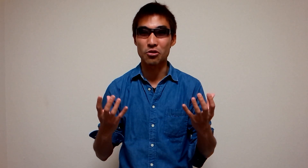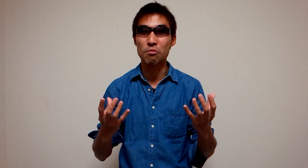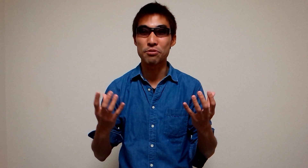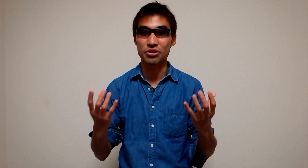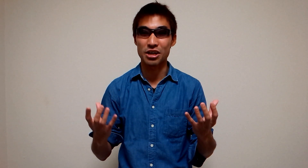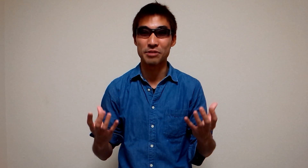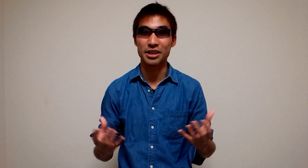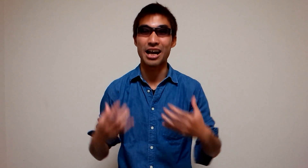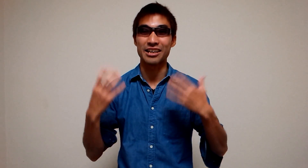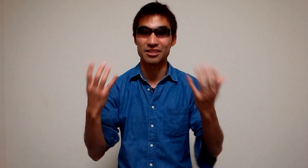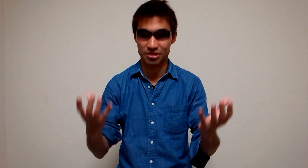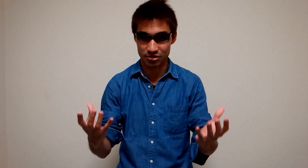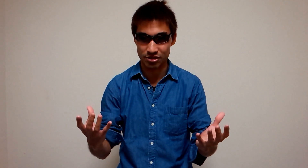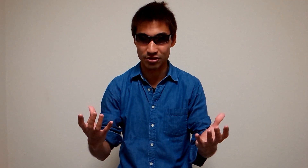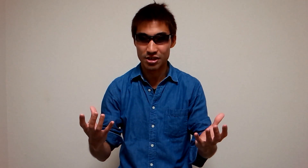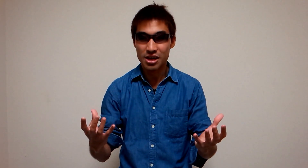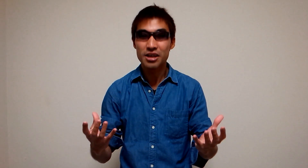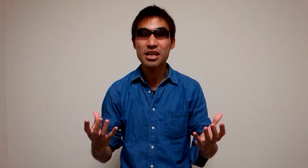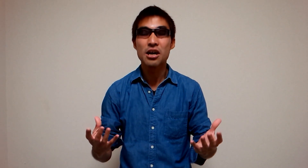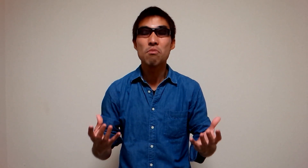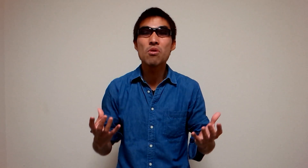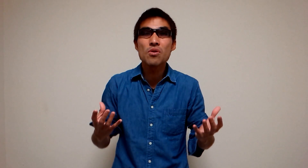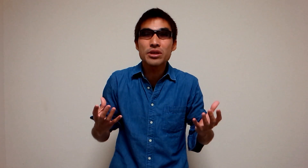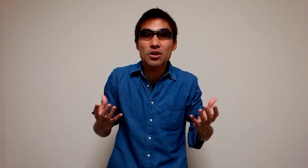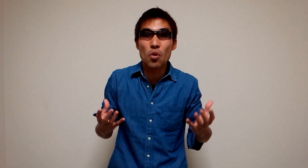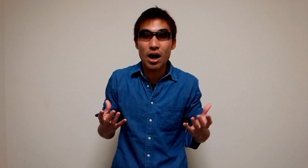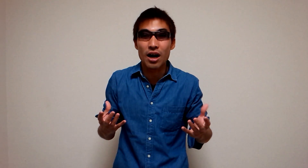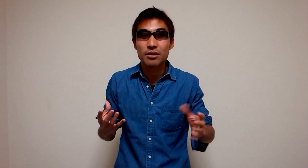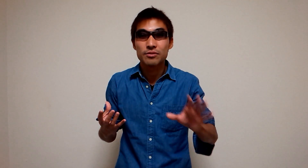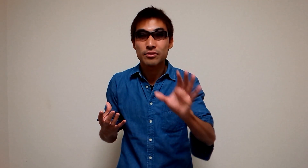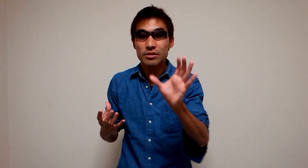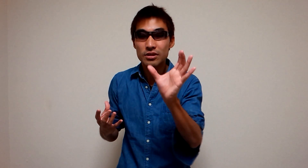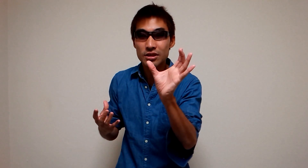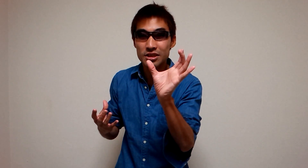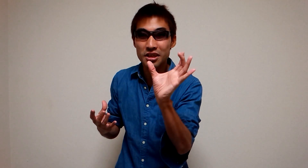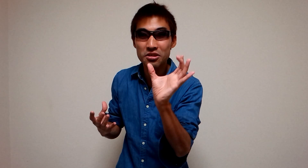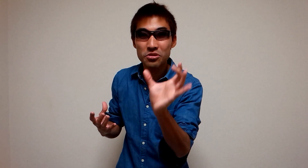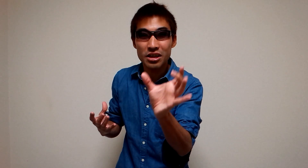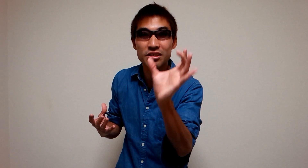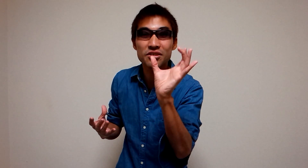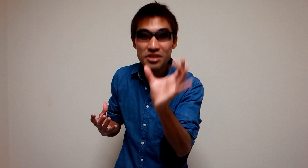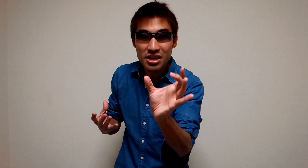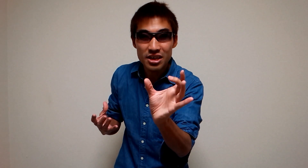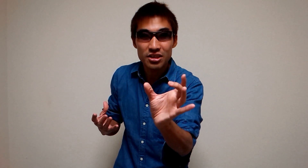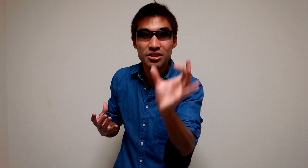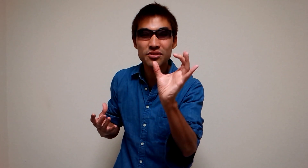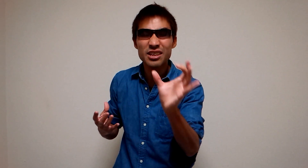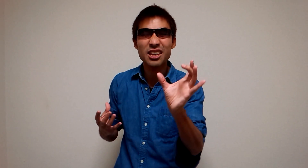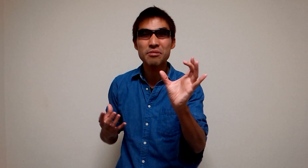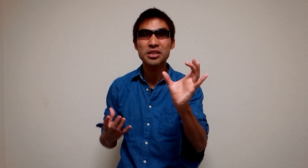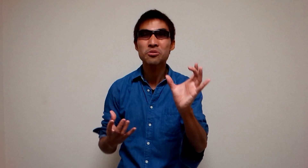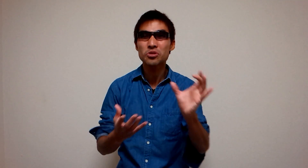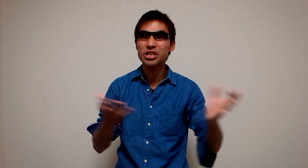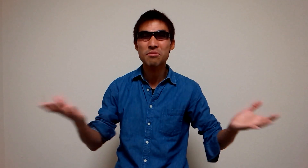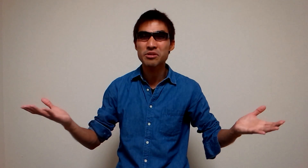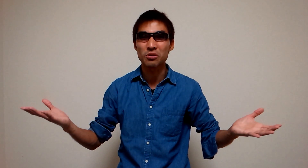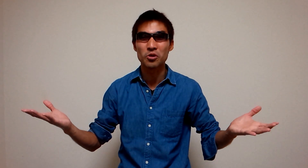はコンピューターの前で解決するっていうでもう一個は先ほど言った薬薬例えば日本のCMよりともう